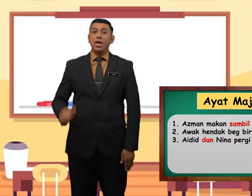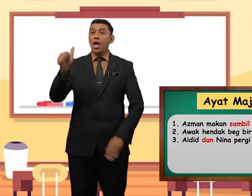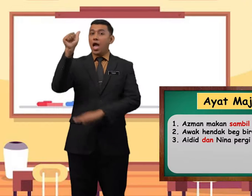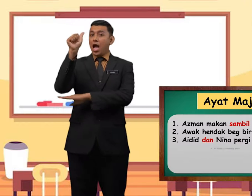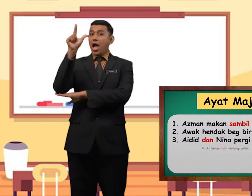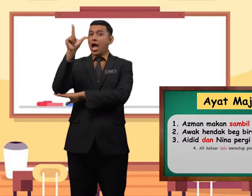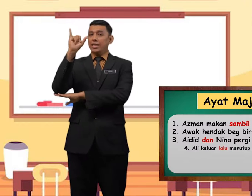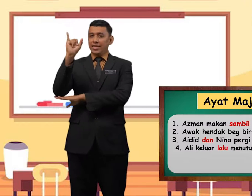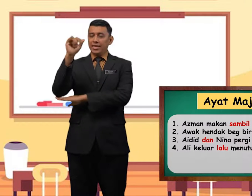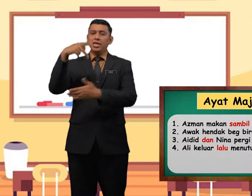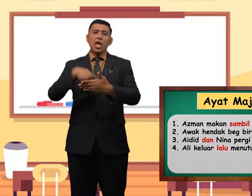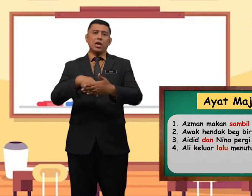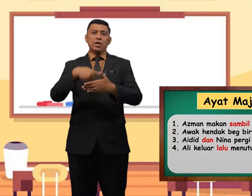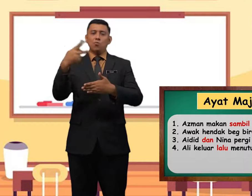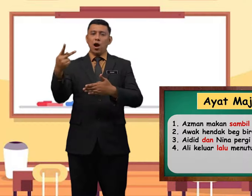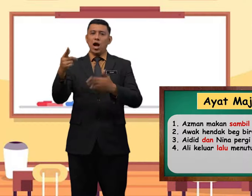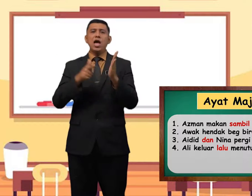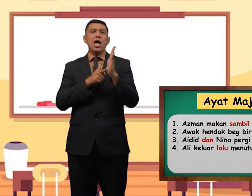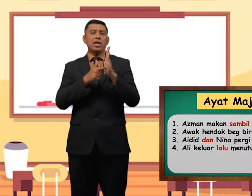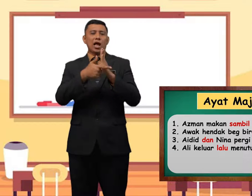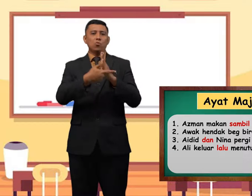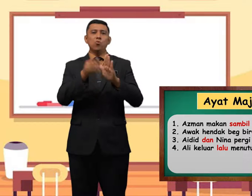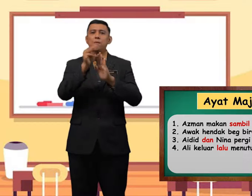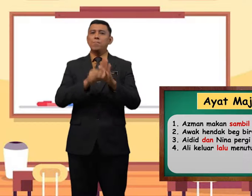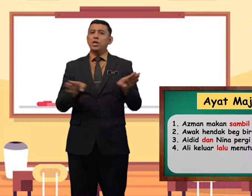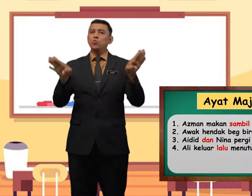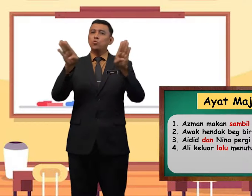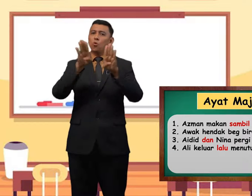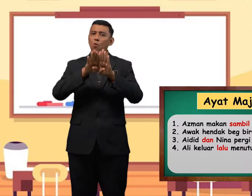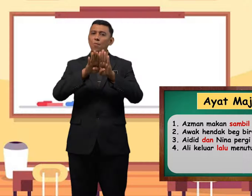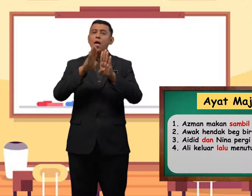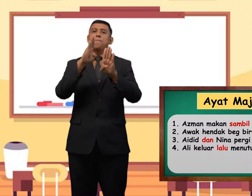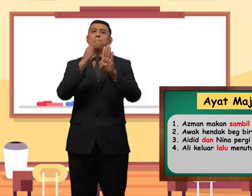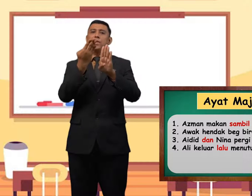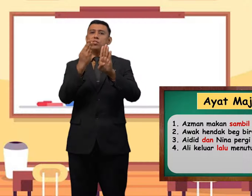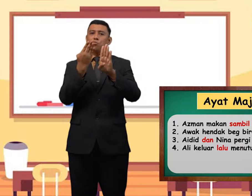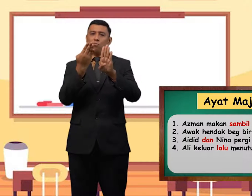Alie keluar lalu menutup pintu.